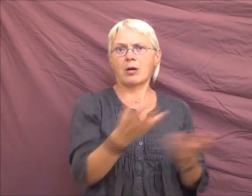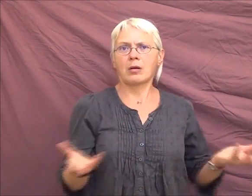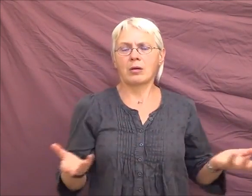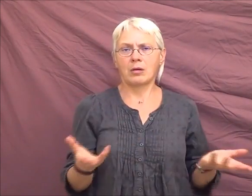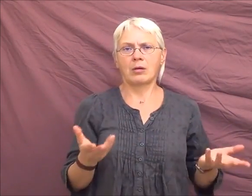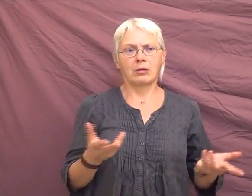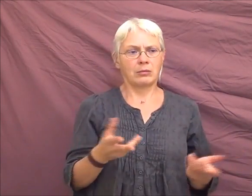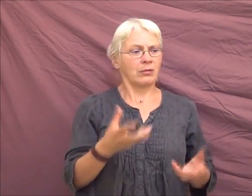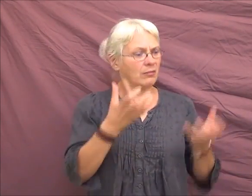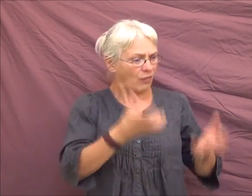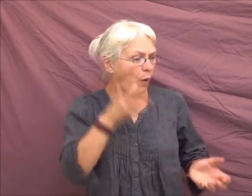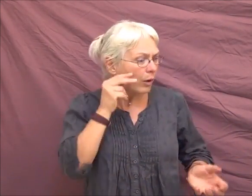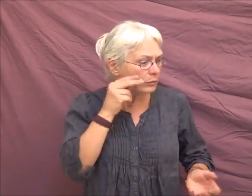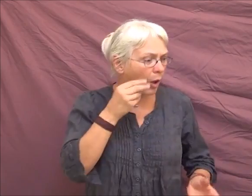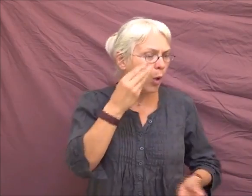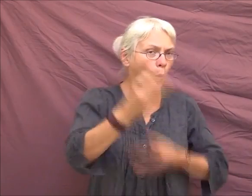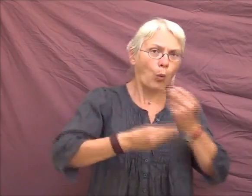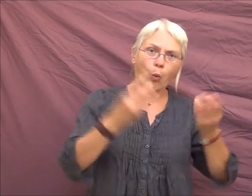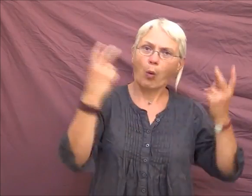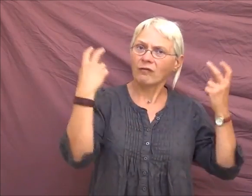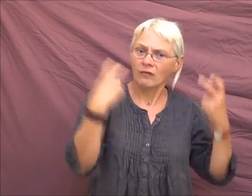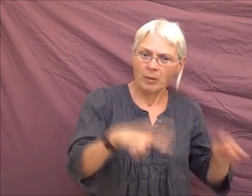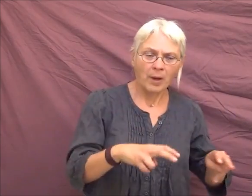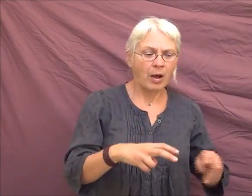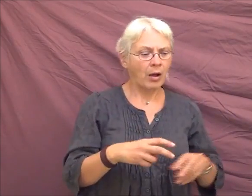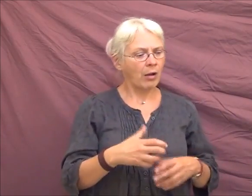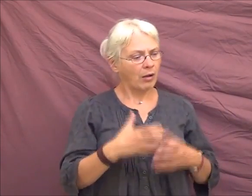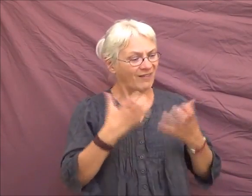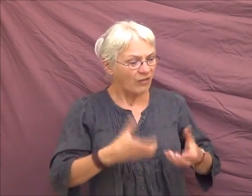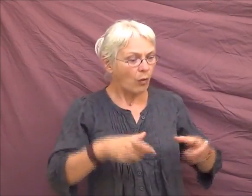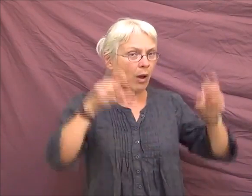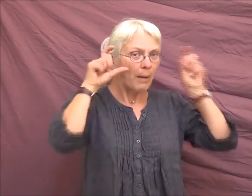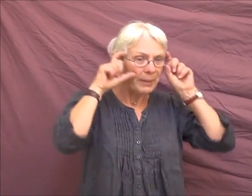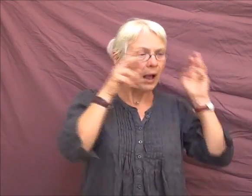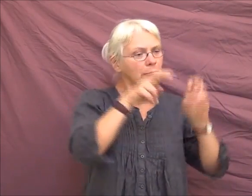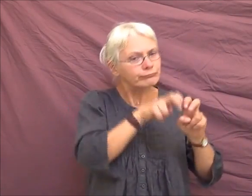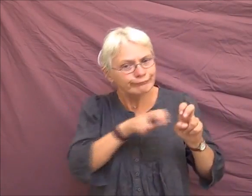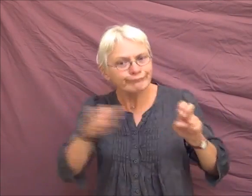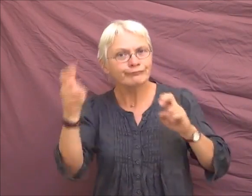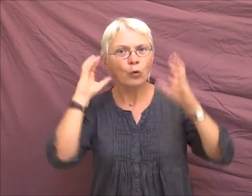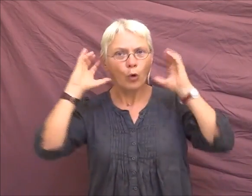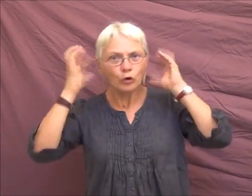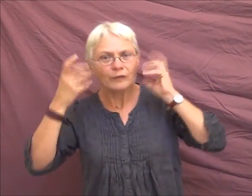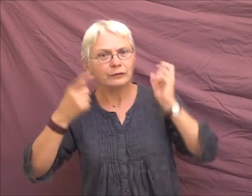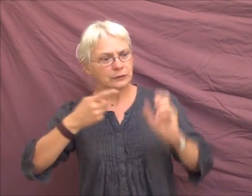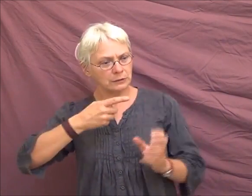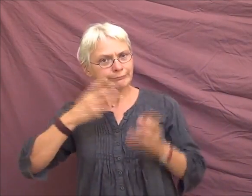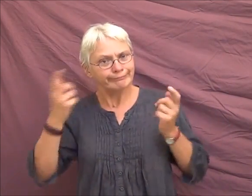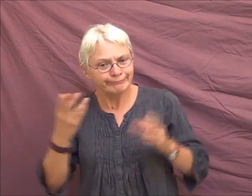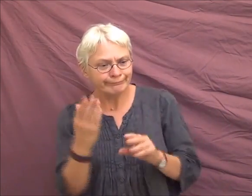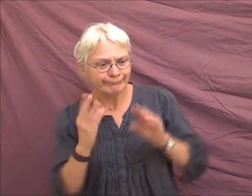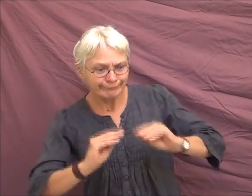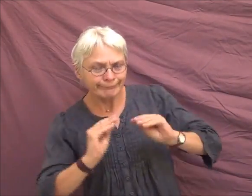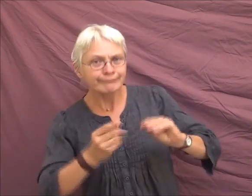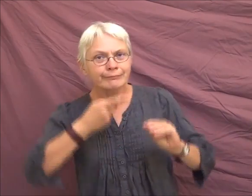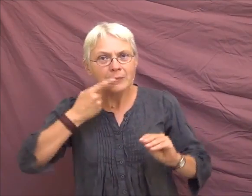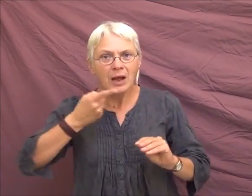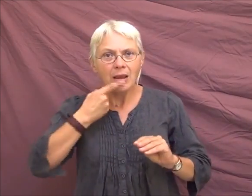pour s'entendre ou pas du tout. S'ils veulent parler, on va les amener pour parler, à l'autophonie,'il faut. Mais d